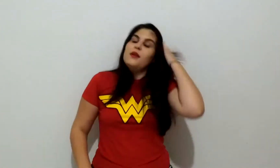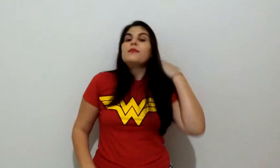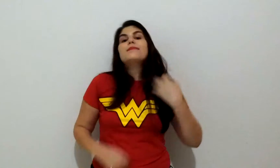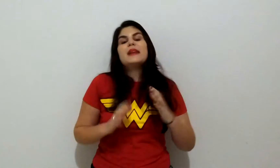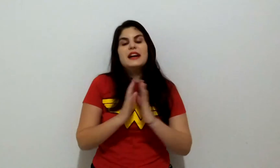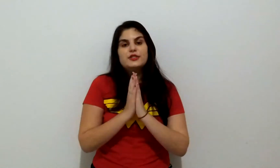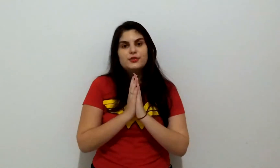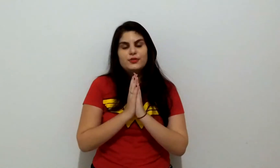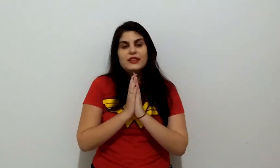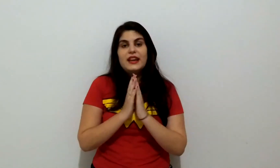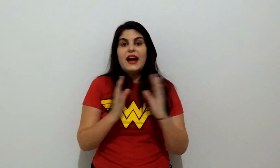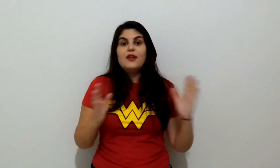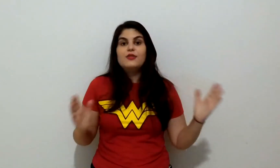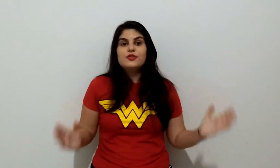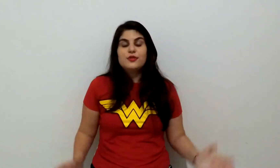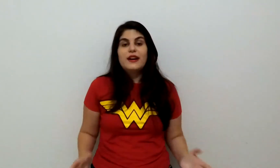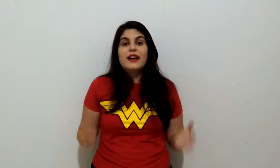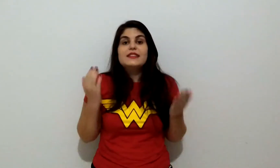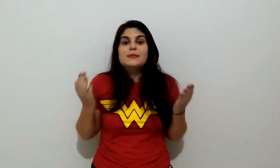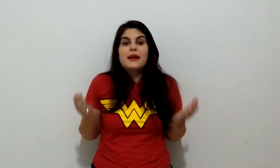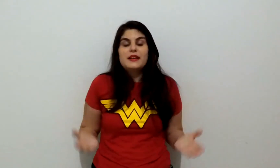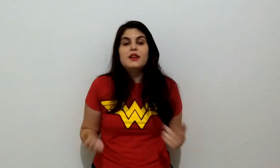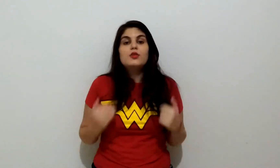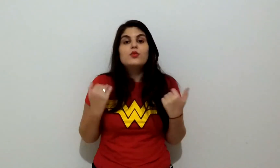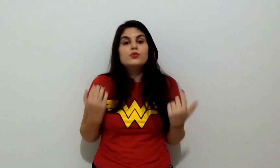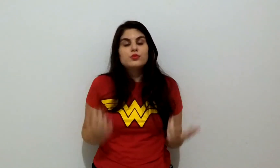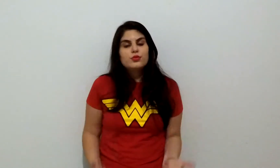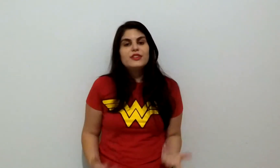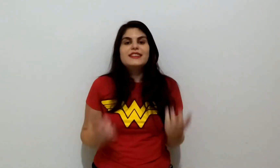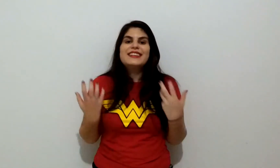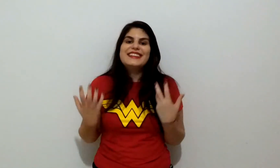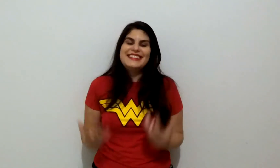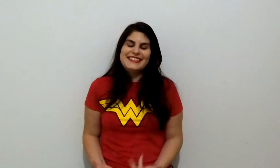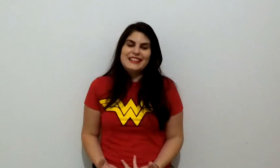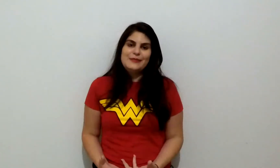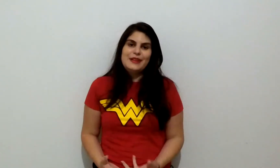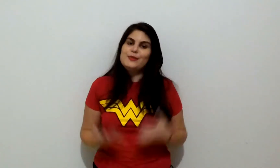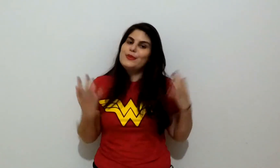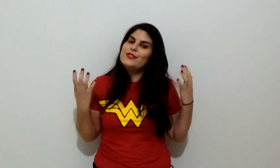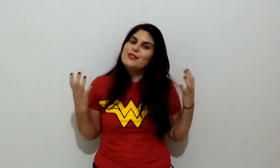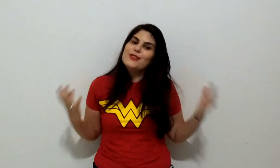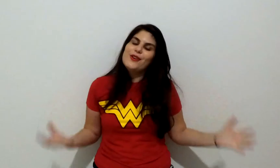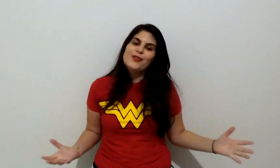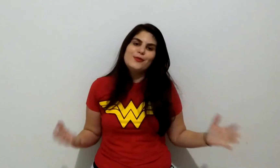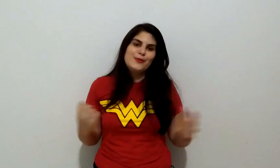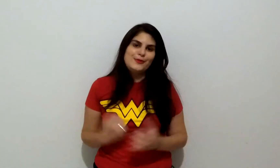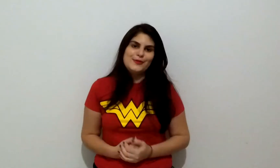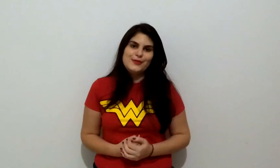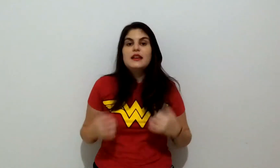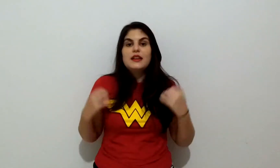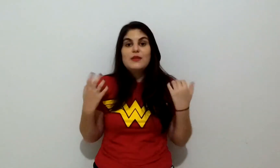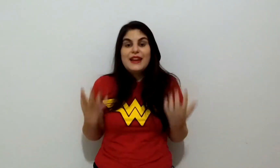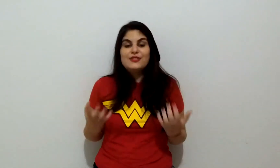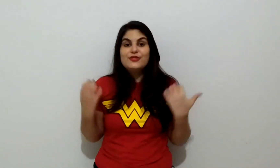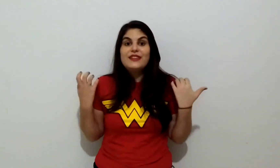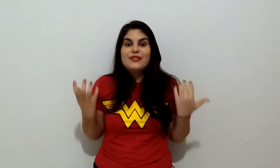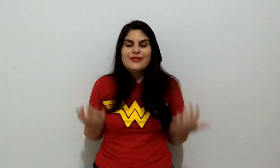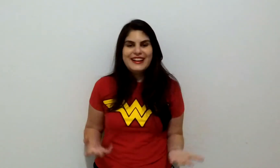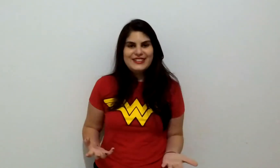Me ajudem a continuar espalhando cultura e entretenimento por todo mundo e me ajudem a viver de